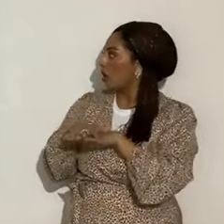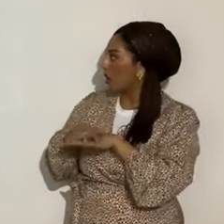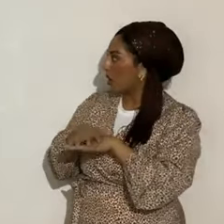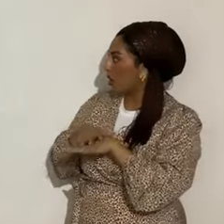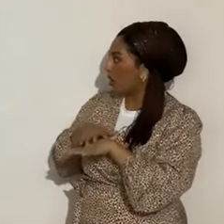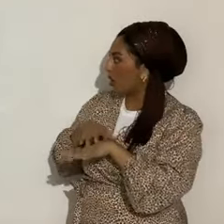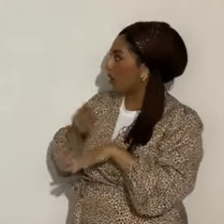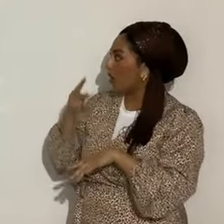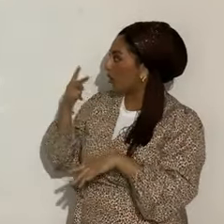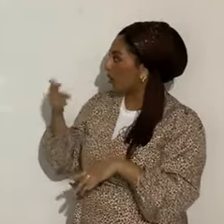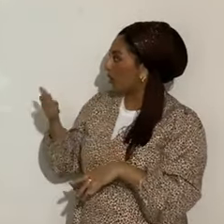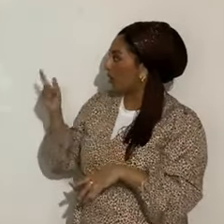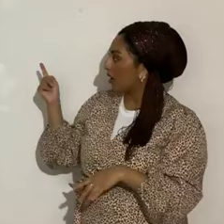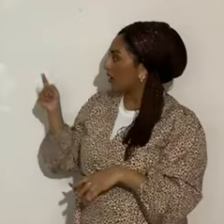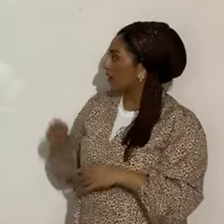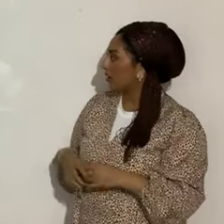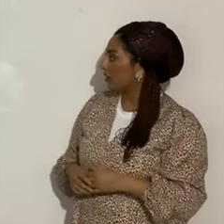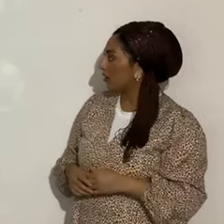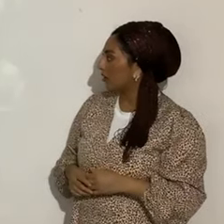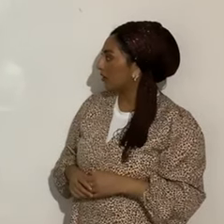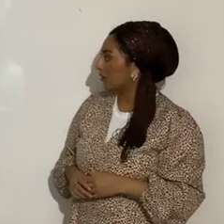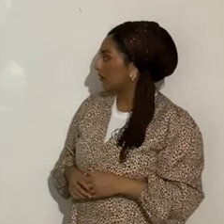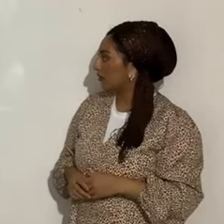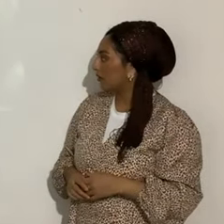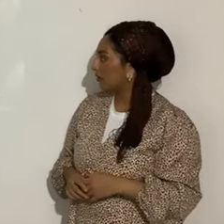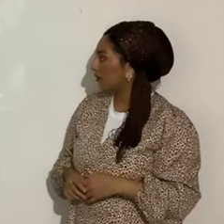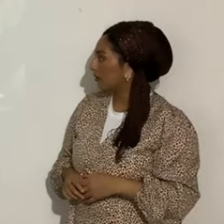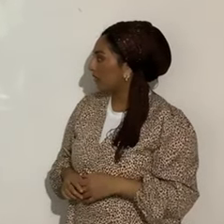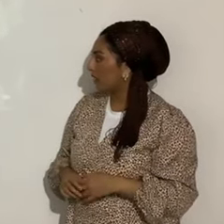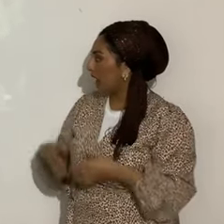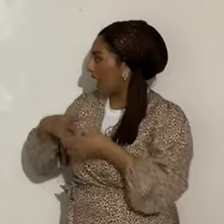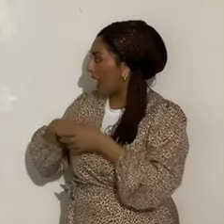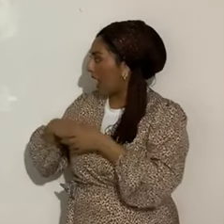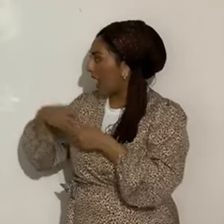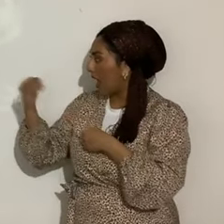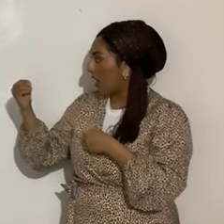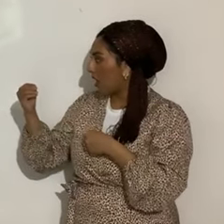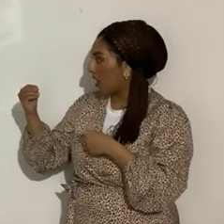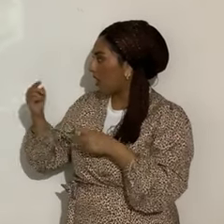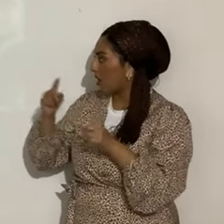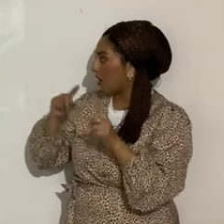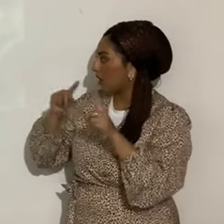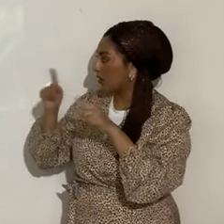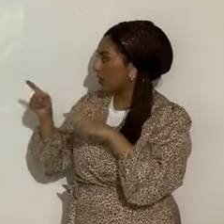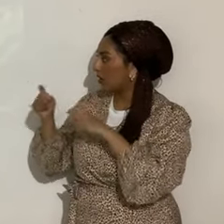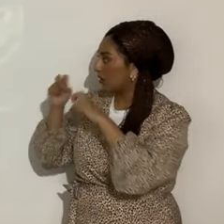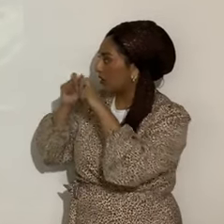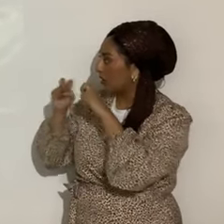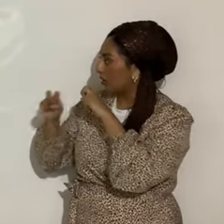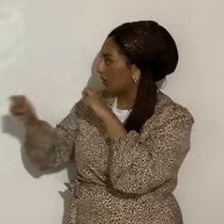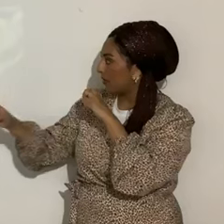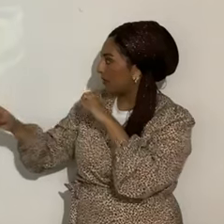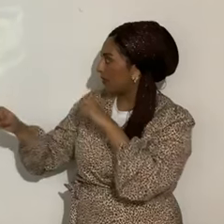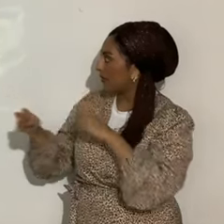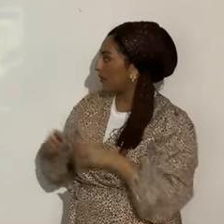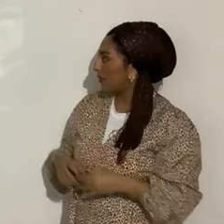la parte inferior, va recorriendo los días, sale, va hacia la serpiente, o más bien hacia Ofioco,